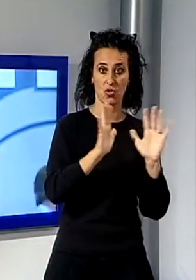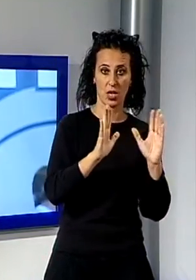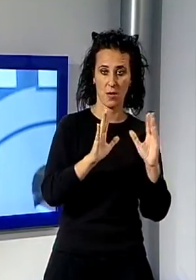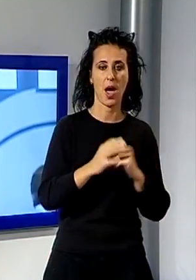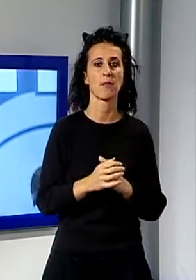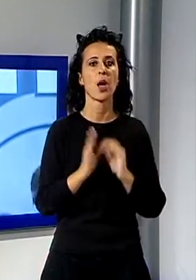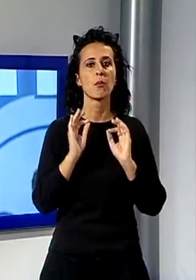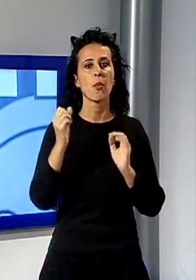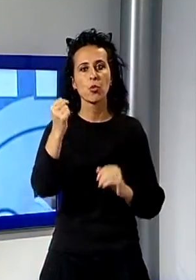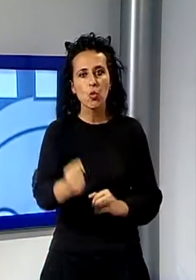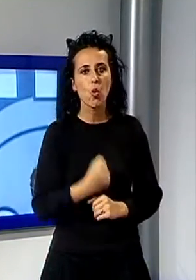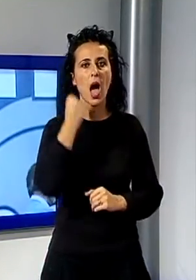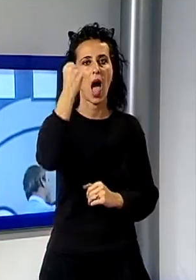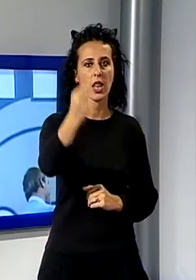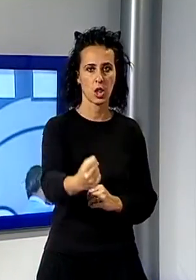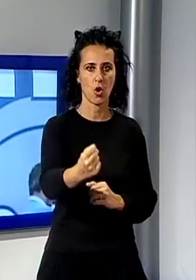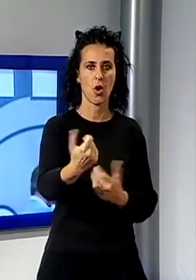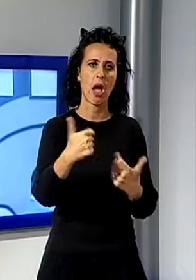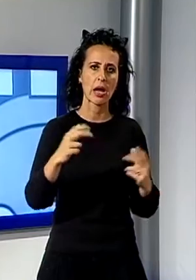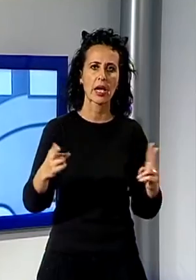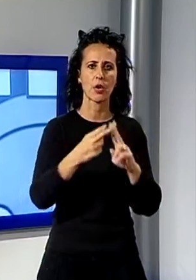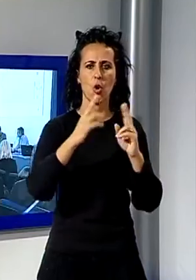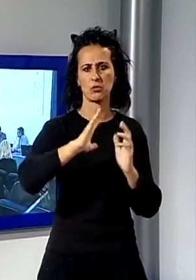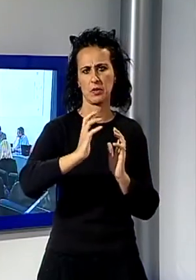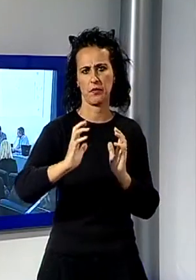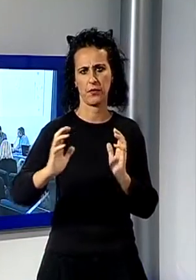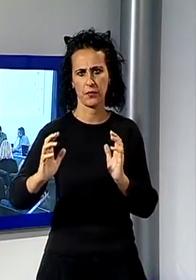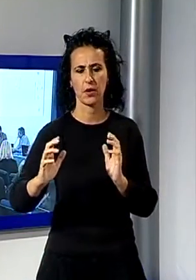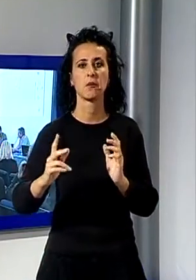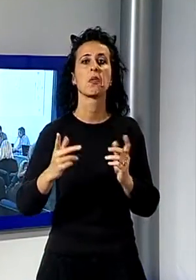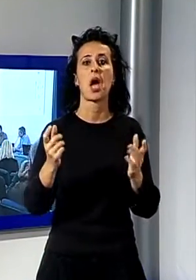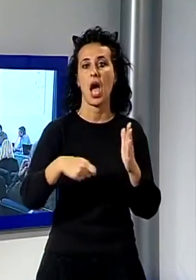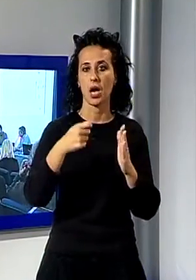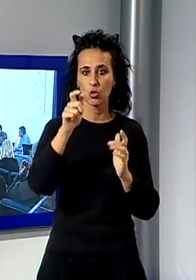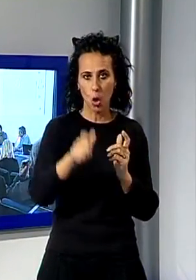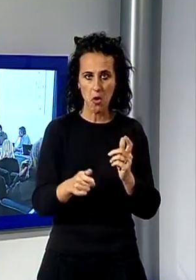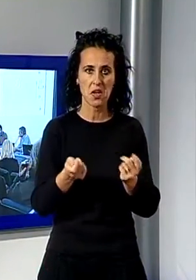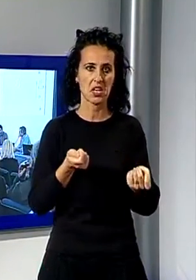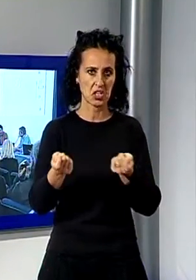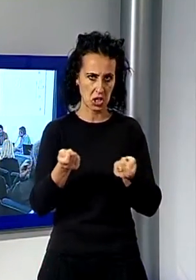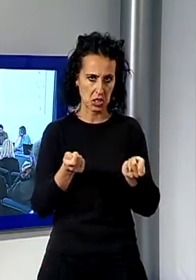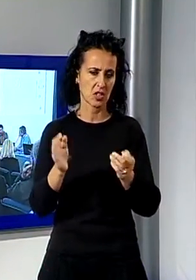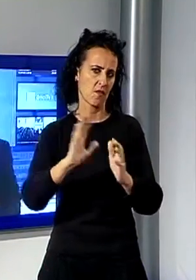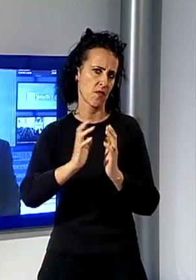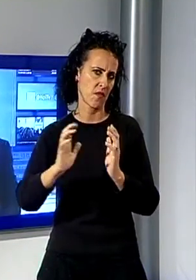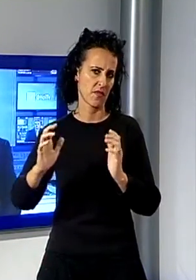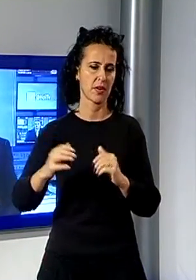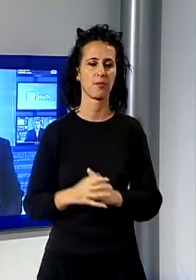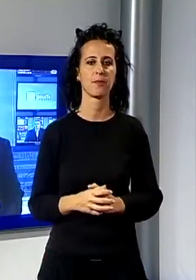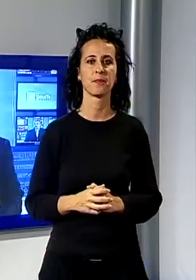durante tutto l'anno saranno realizzati altri incontri con attori e registi ospiti dei teatri del territorio. Bene,